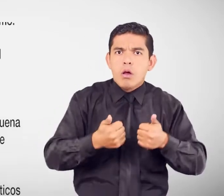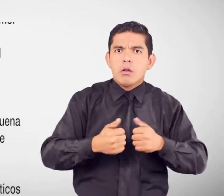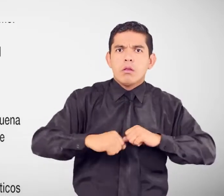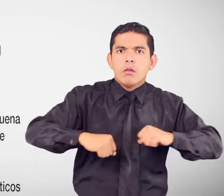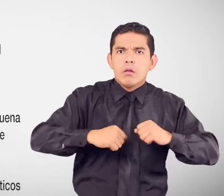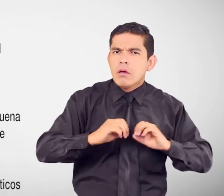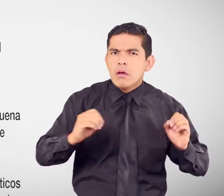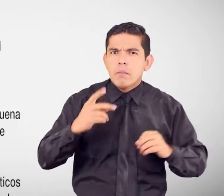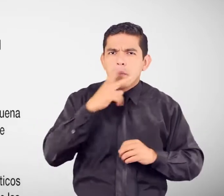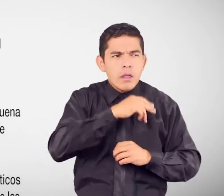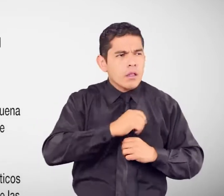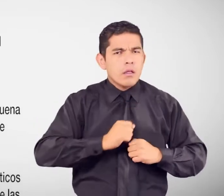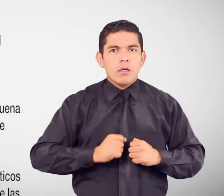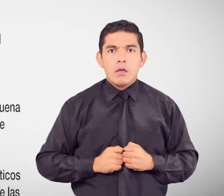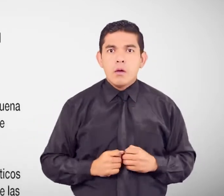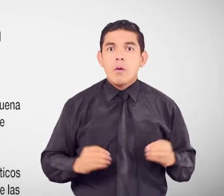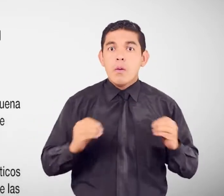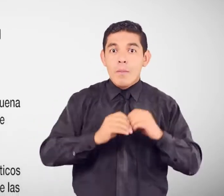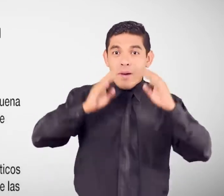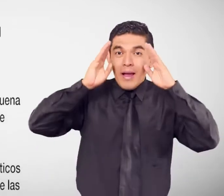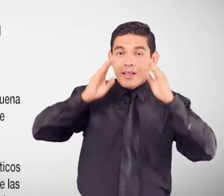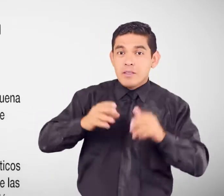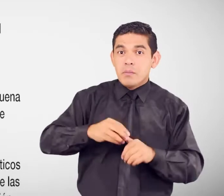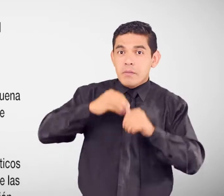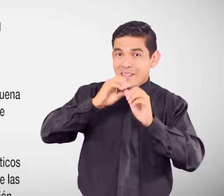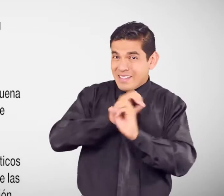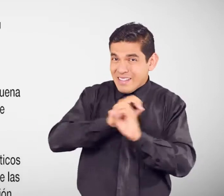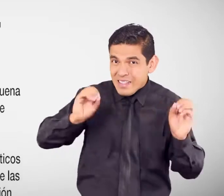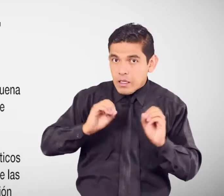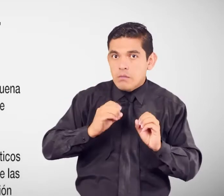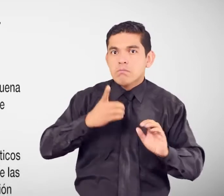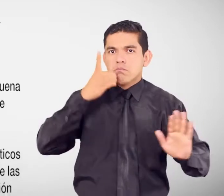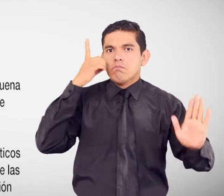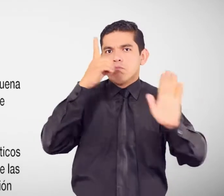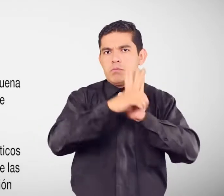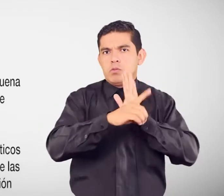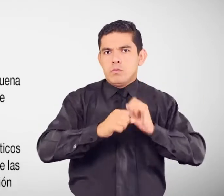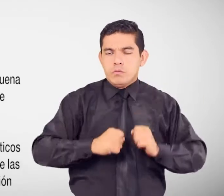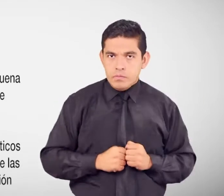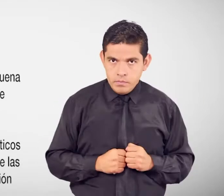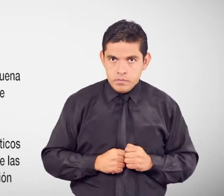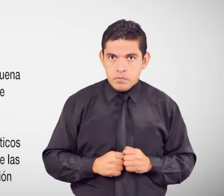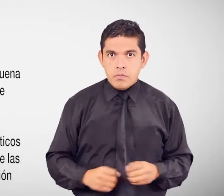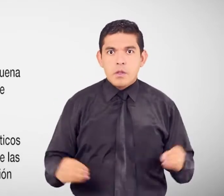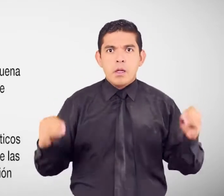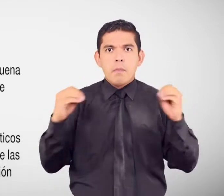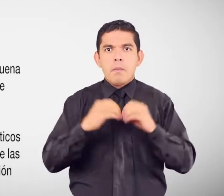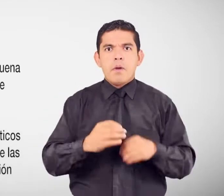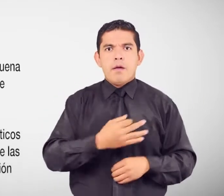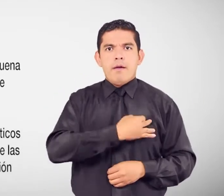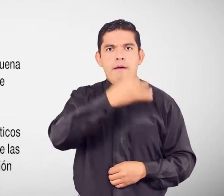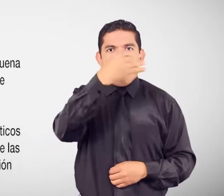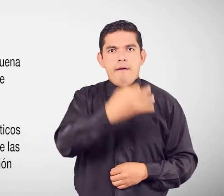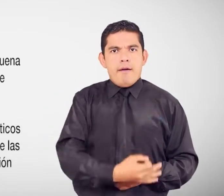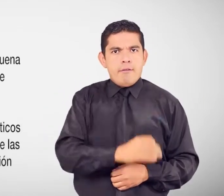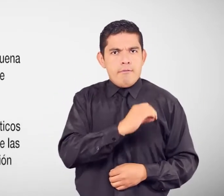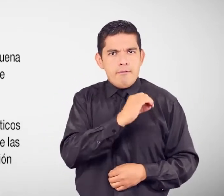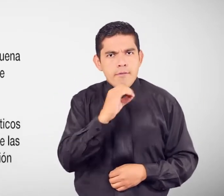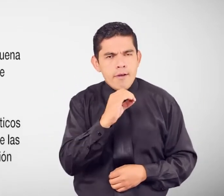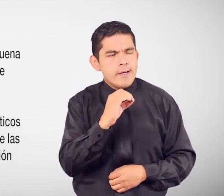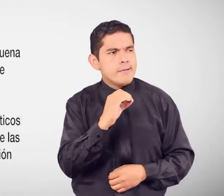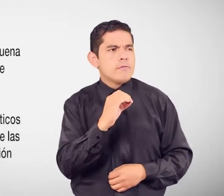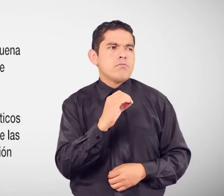procesal Atención preferente Entre otros Inaplicación de principios y valores éticos Que deben